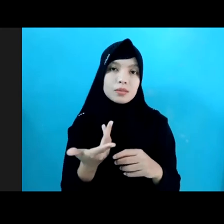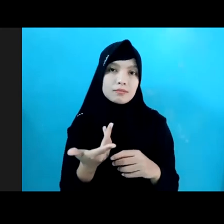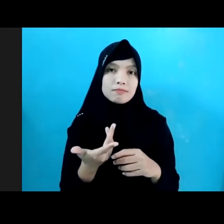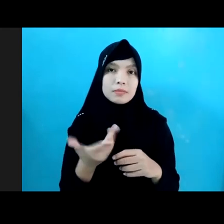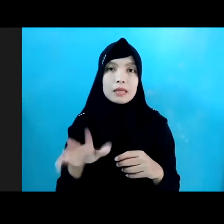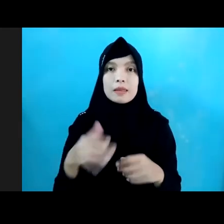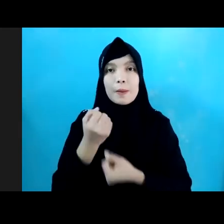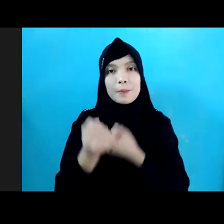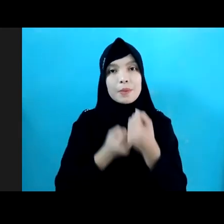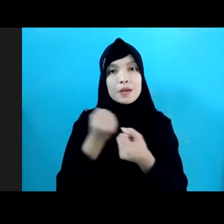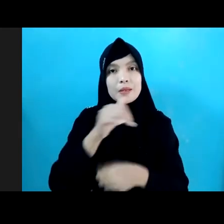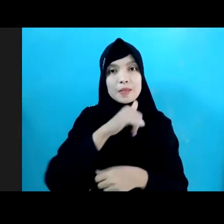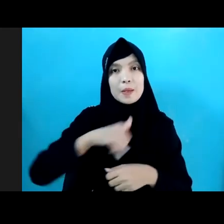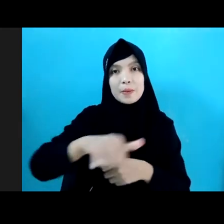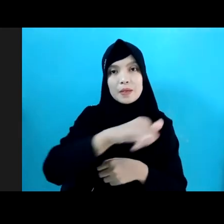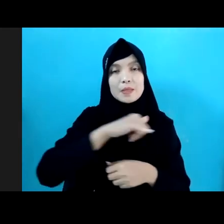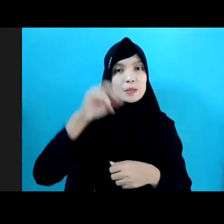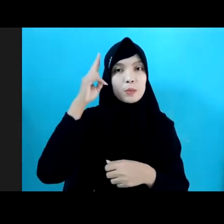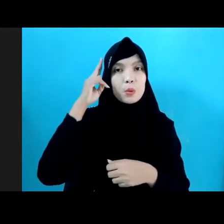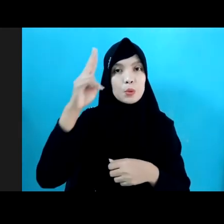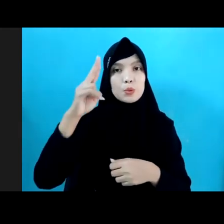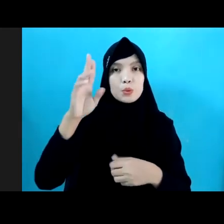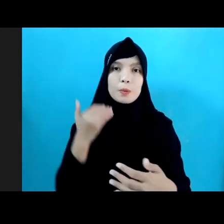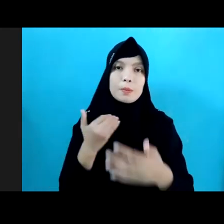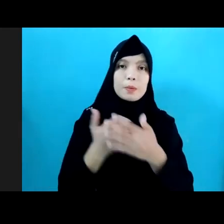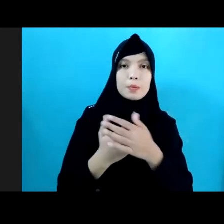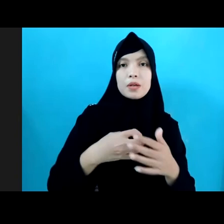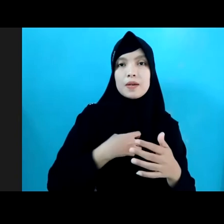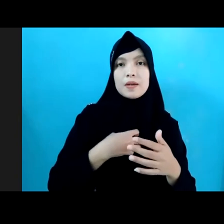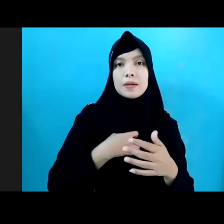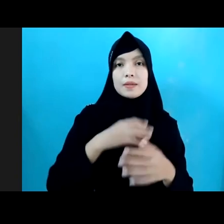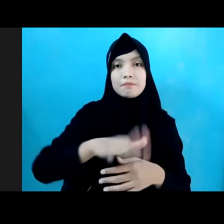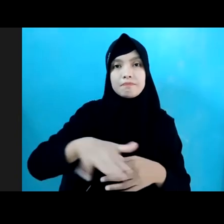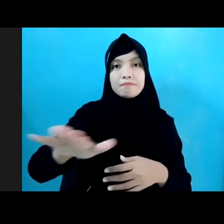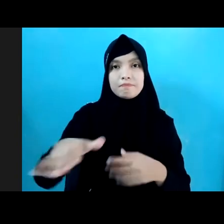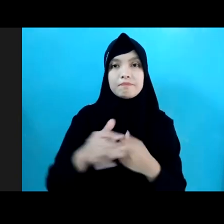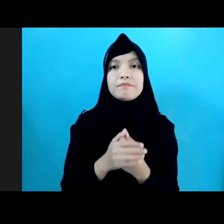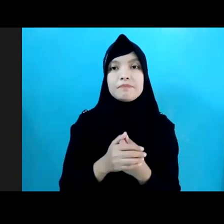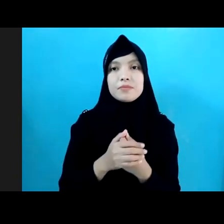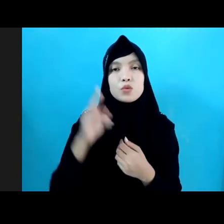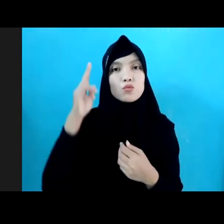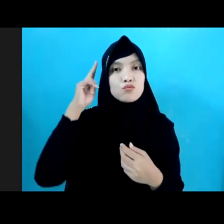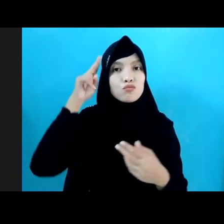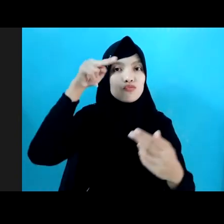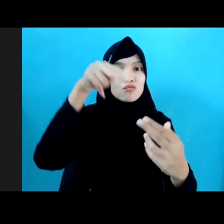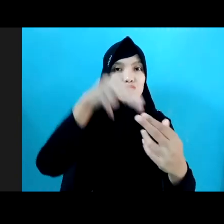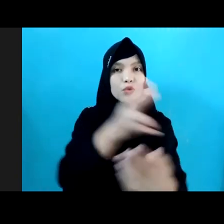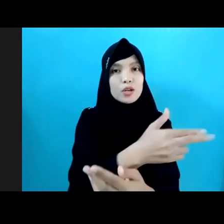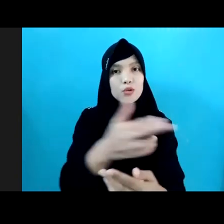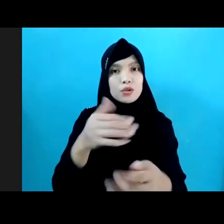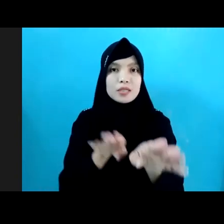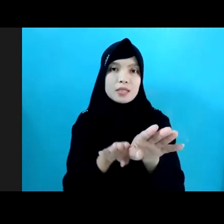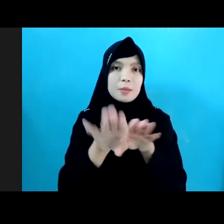bekerja bersama untuk dapat memenuhi hak-hak anak-anak kita Demi Indonesia yang maju